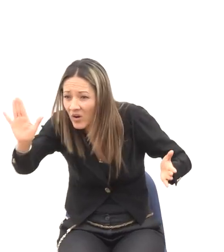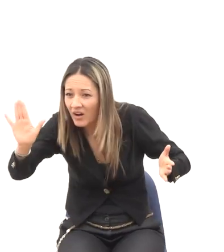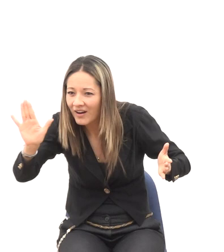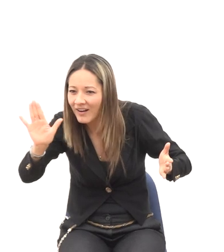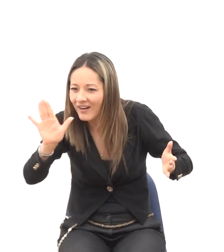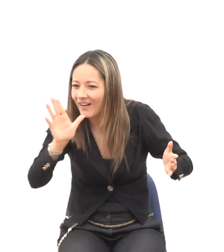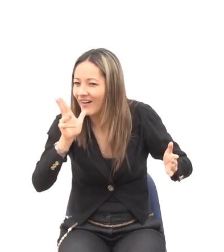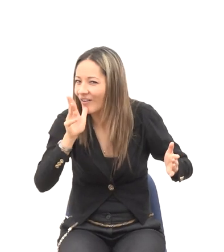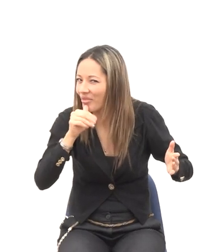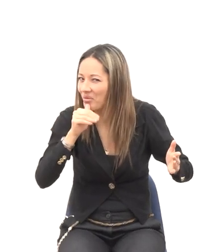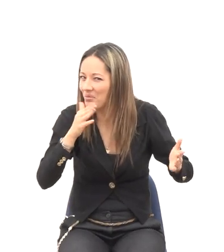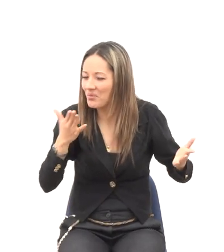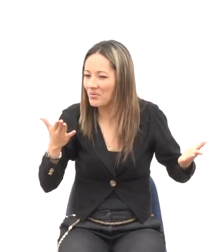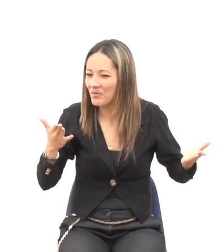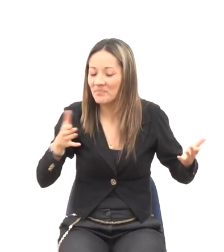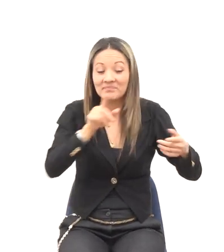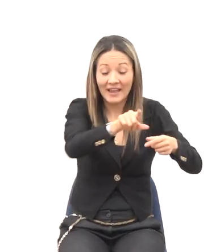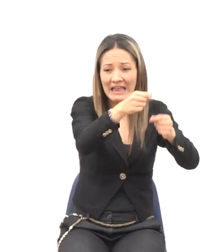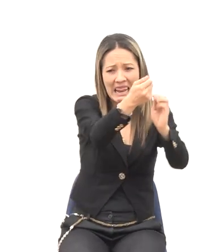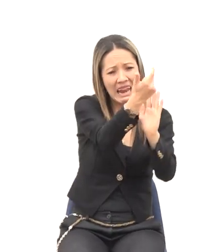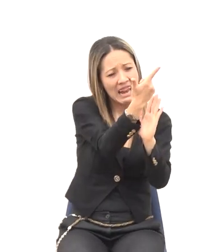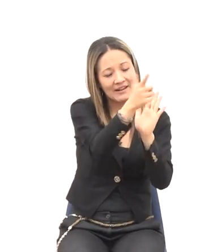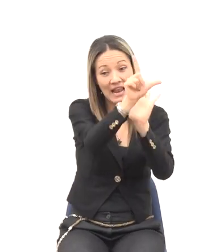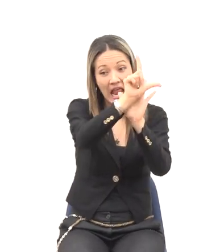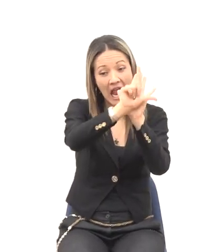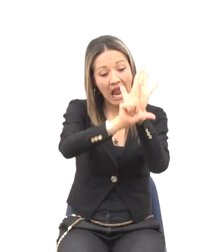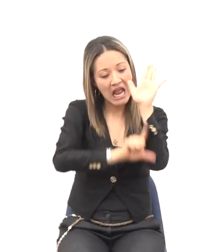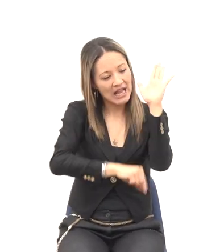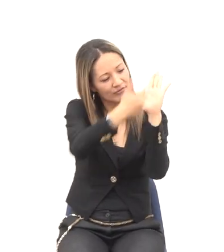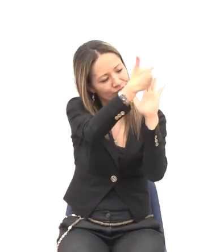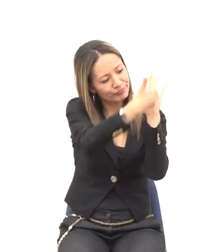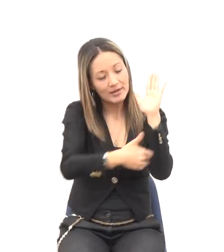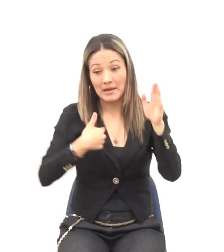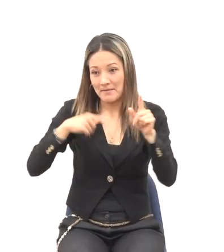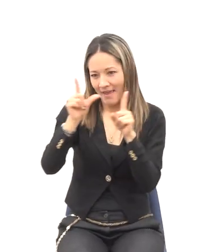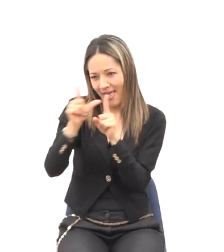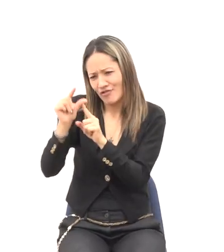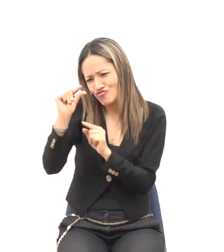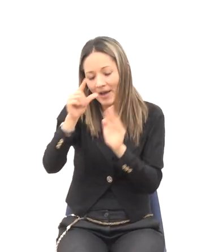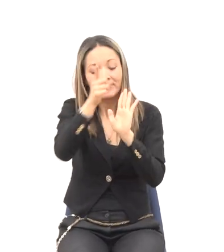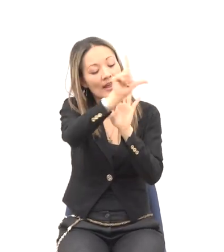Mire, tengo Toda esta es una lista Y mi letra es pequeña De todos los nombres Que yo encontré